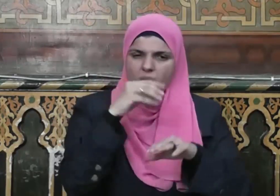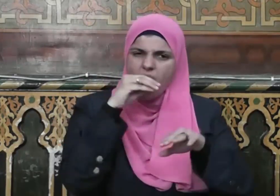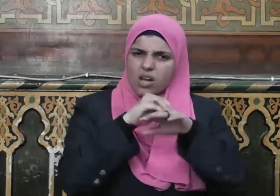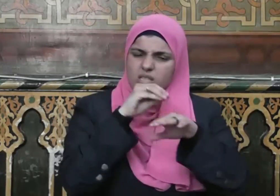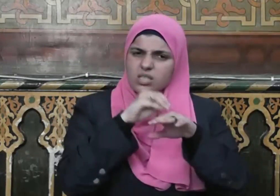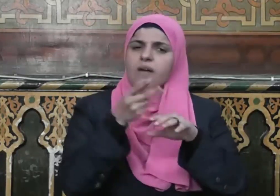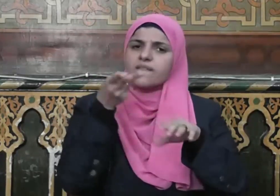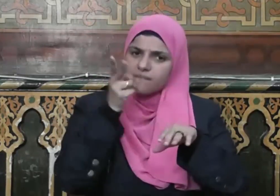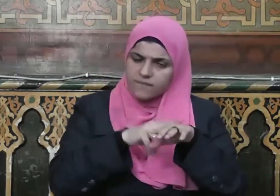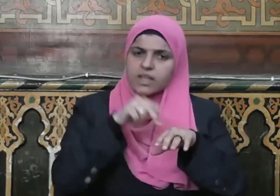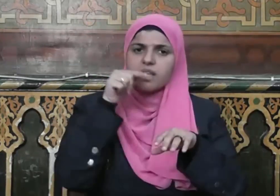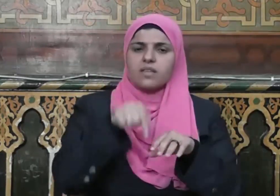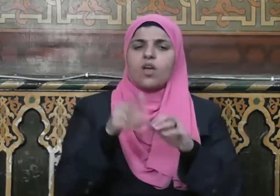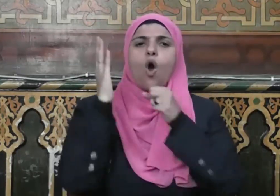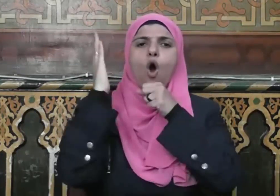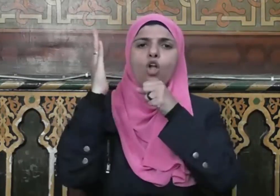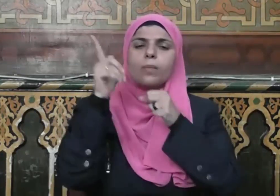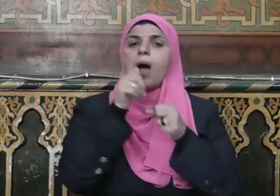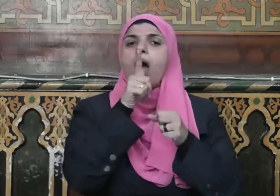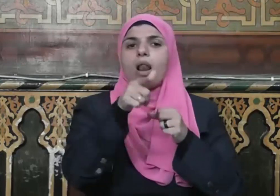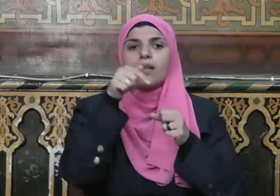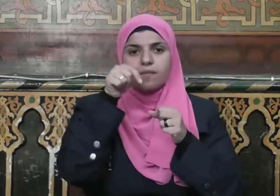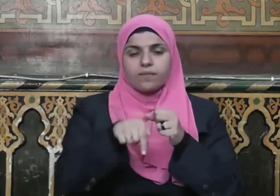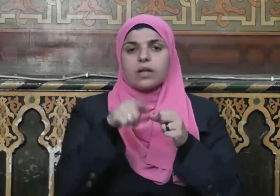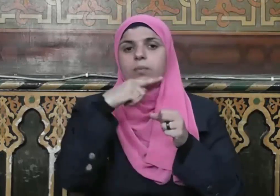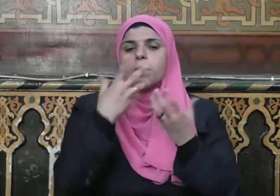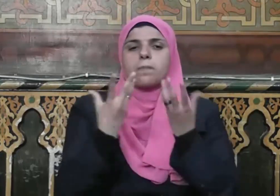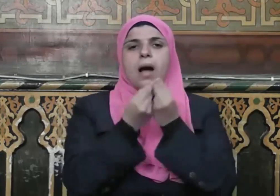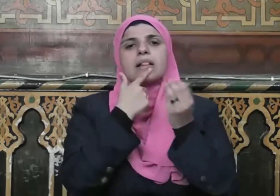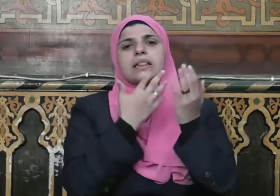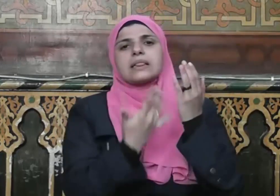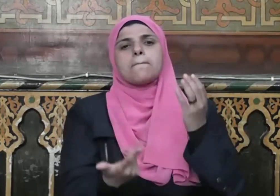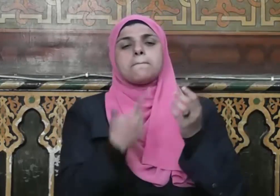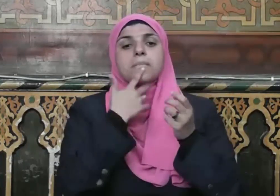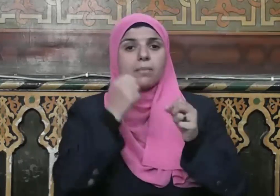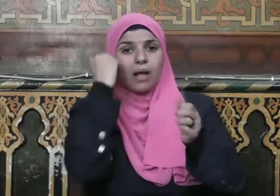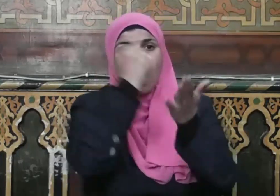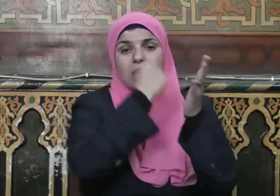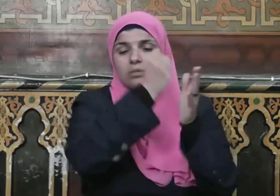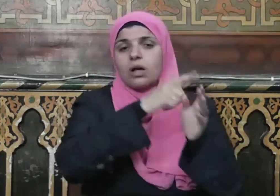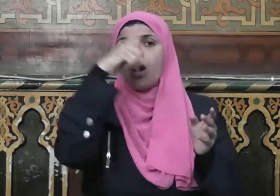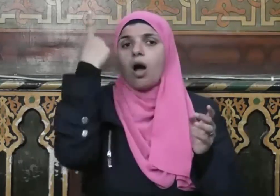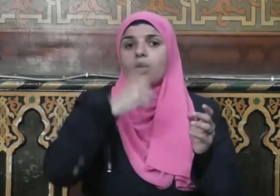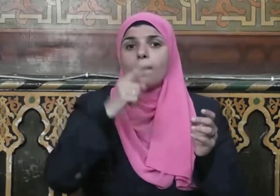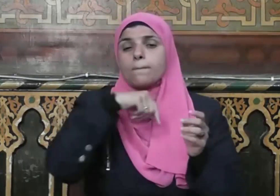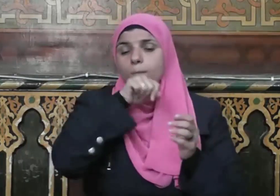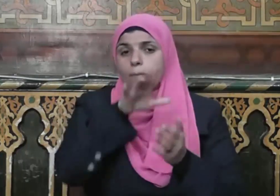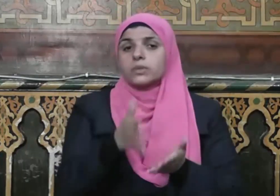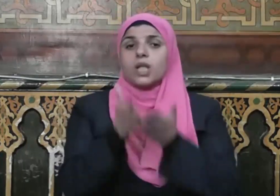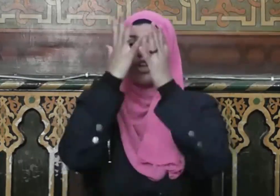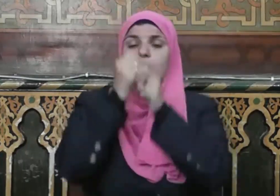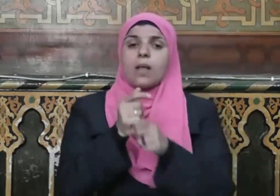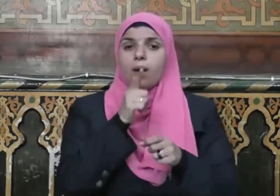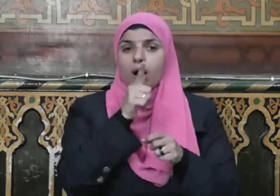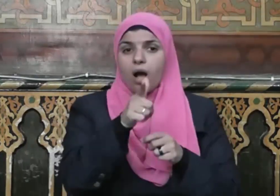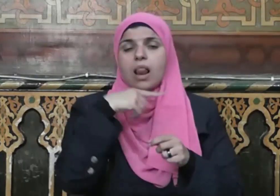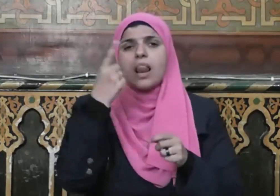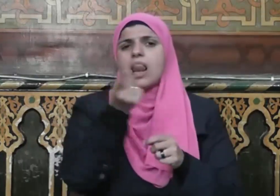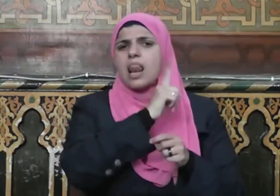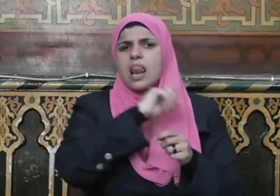وسلم تحذيرا آخر في هذه القطبة يتعلق بالدماء وحرمتها حيث قال صلى الله عليه وسلم